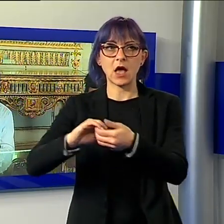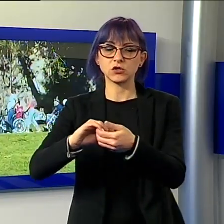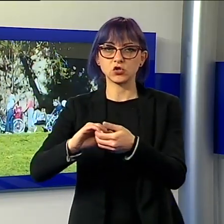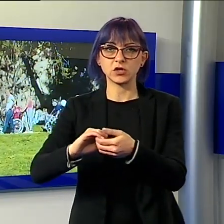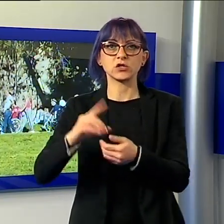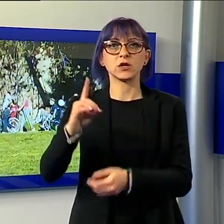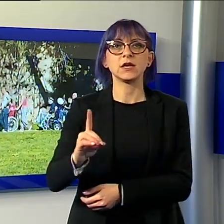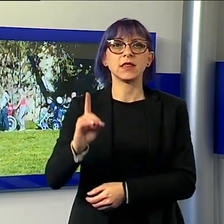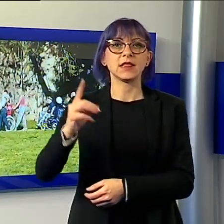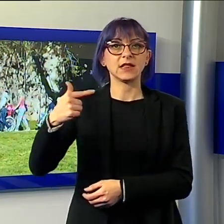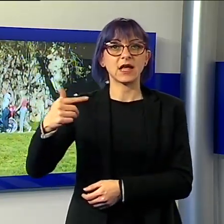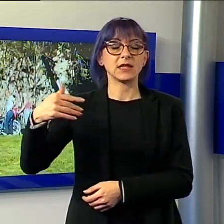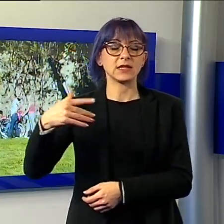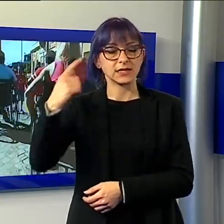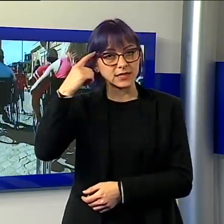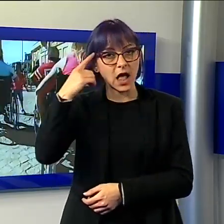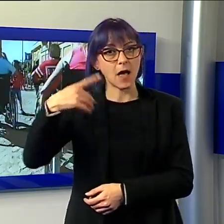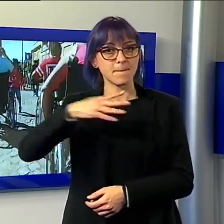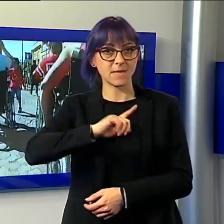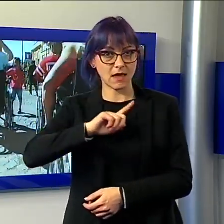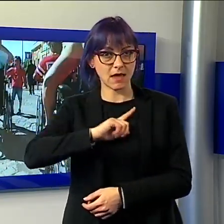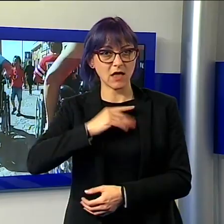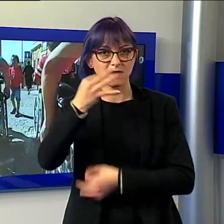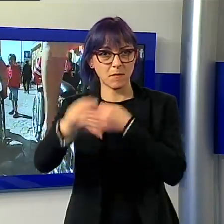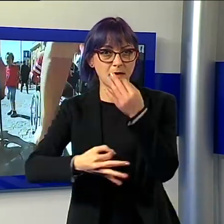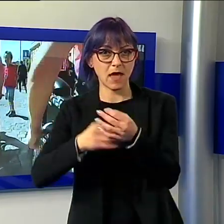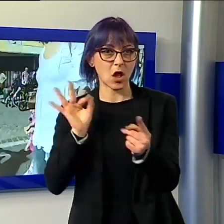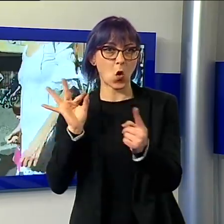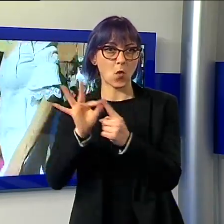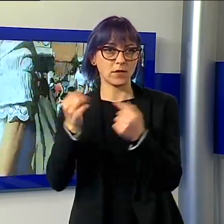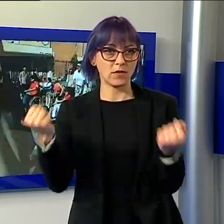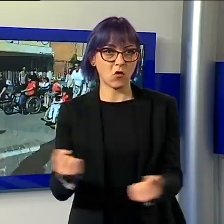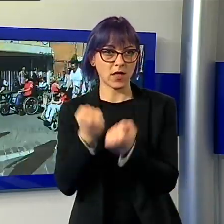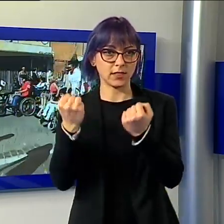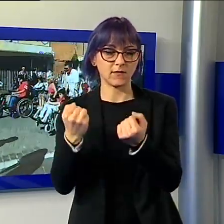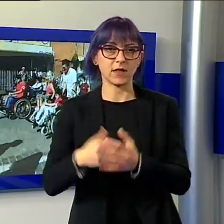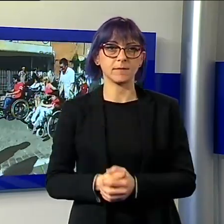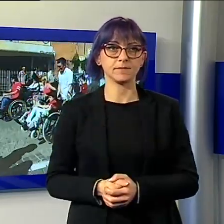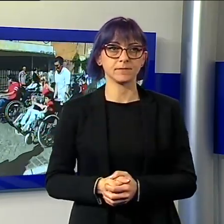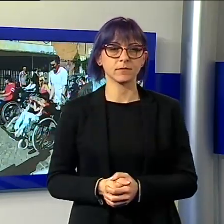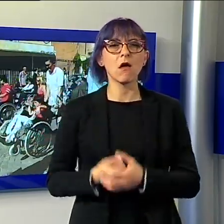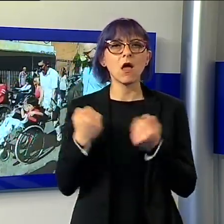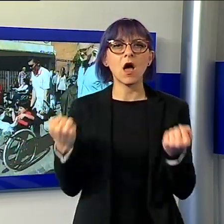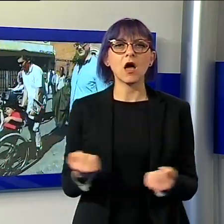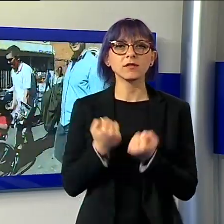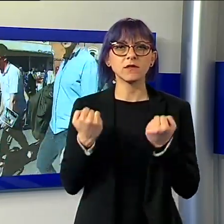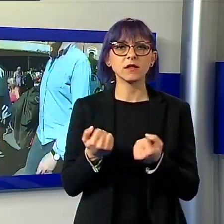che ha spiegato l'origine e lo scopo della manifestazione. L'iniziativa è nata anni fa da un'associazione di